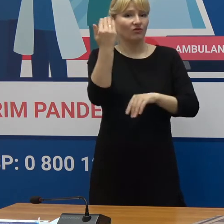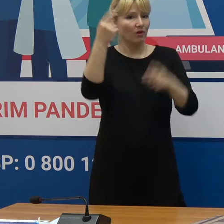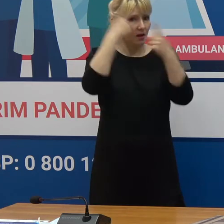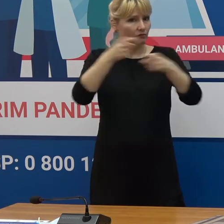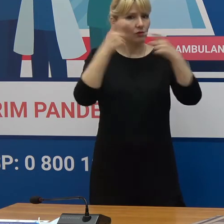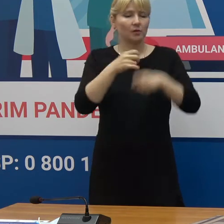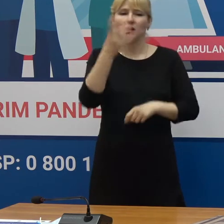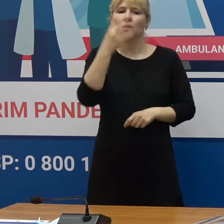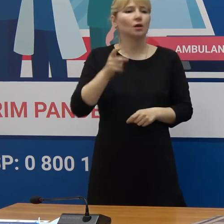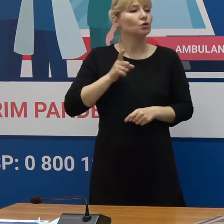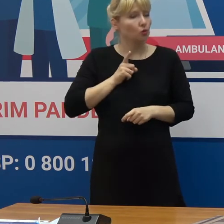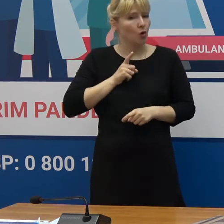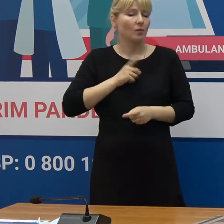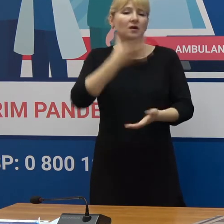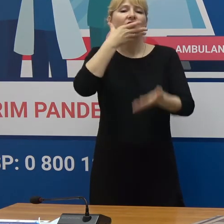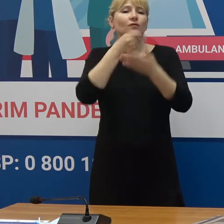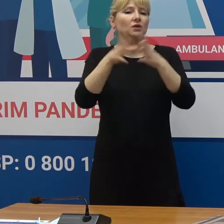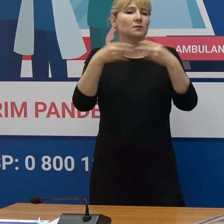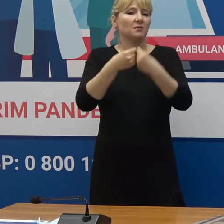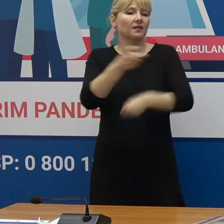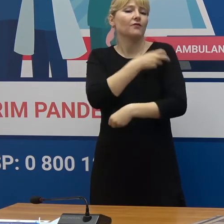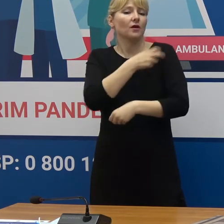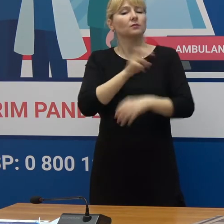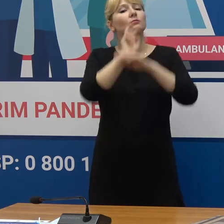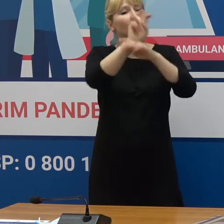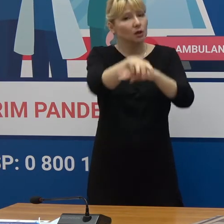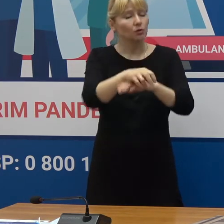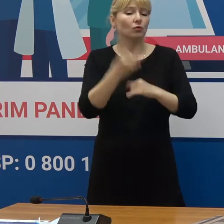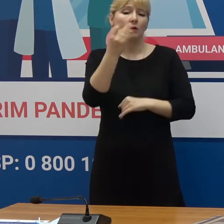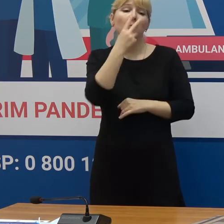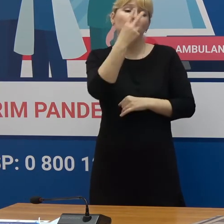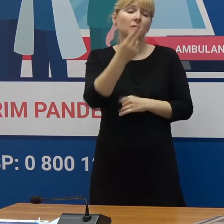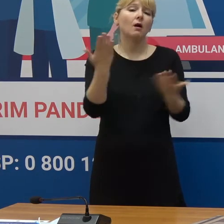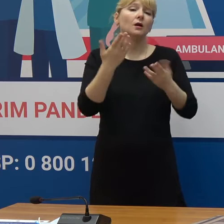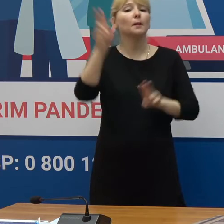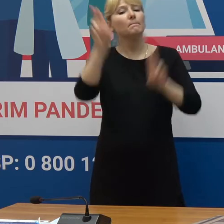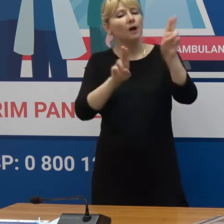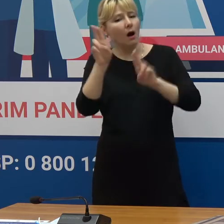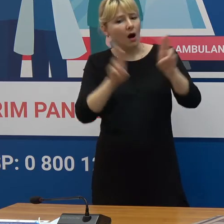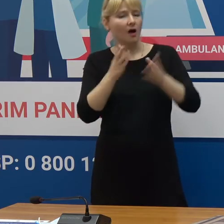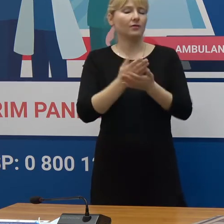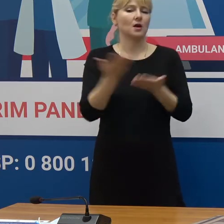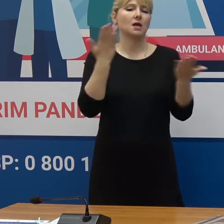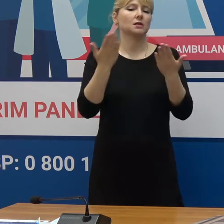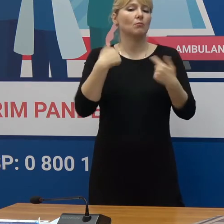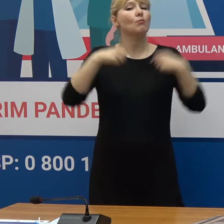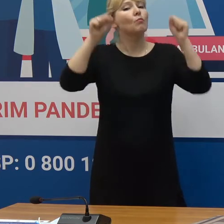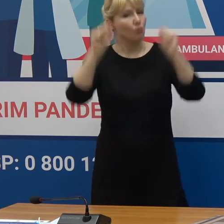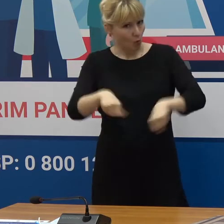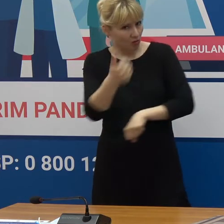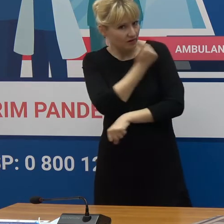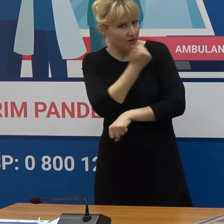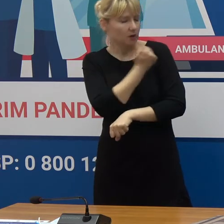și ne adresăm medicului de familie și vedem care sunt condițiile și dacă suntem eligibili pentru